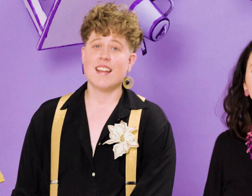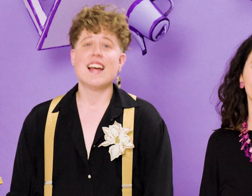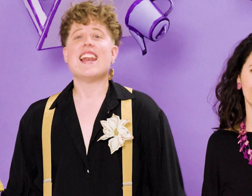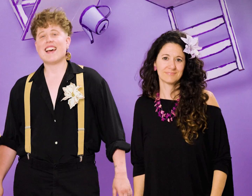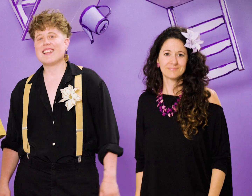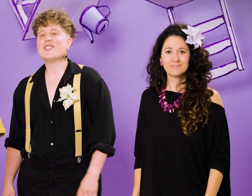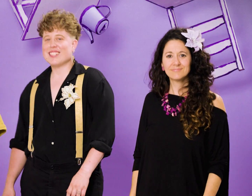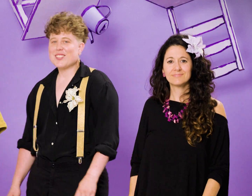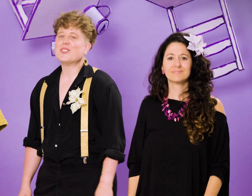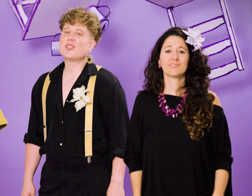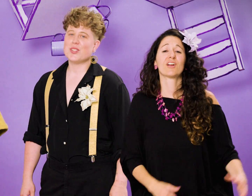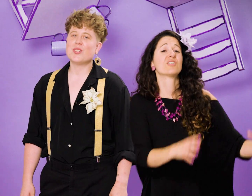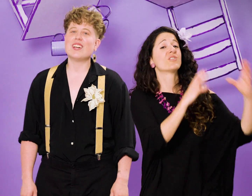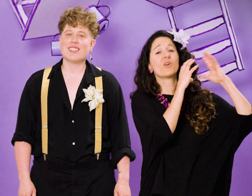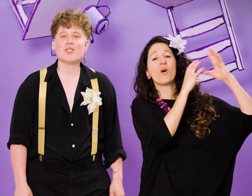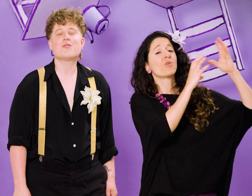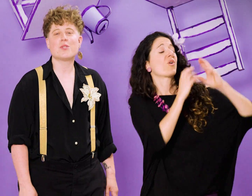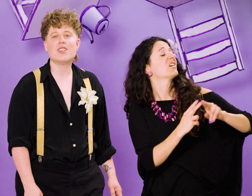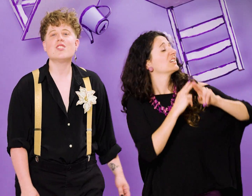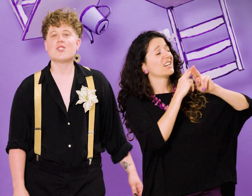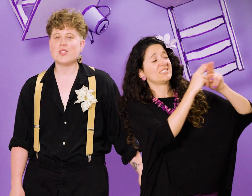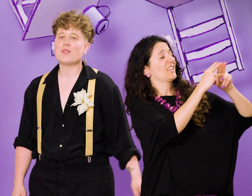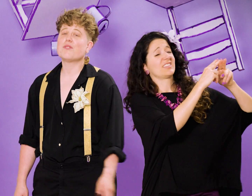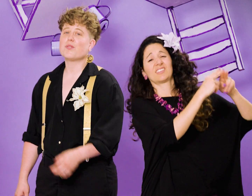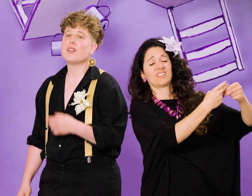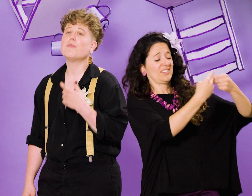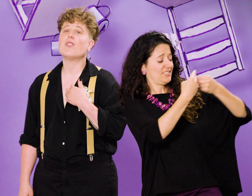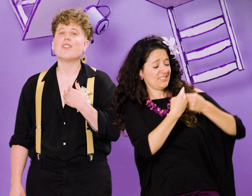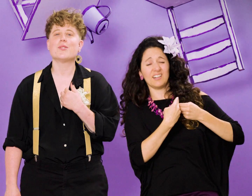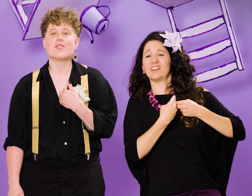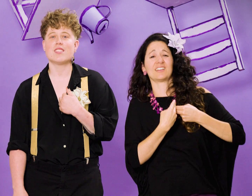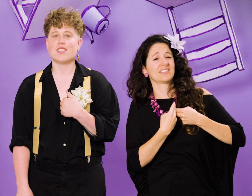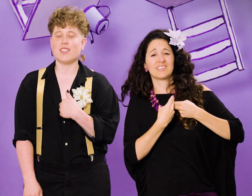La noix de coco est un fruit, je suis fruit moi aussi